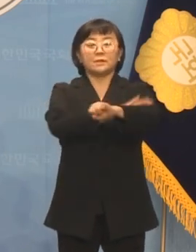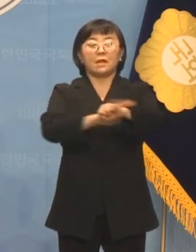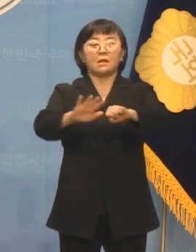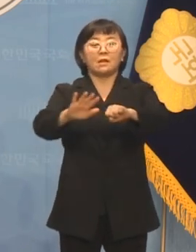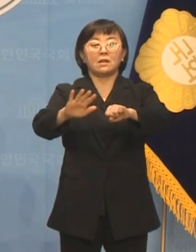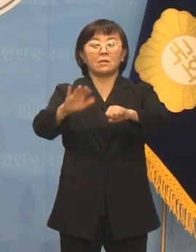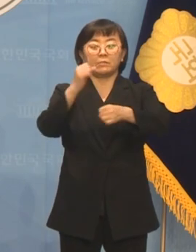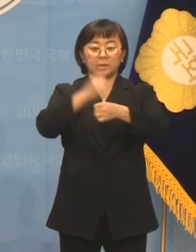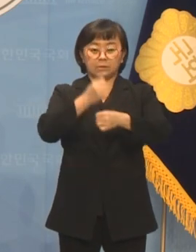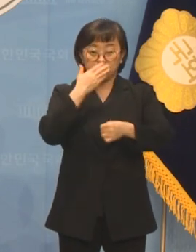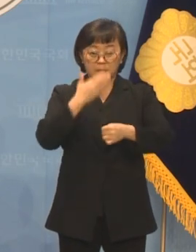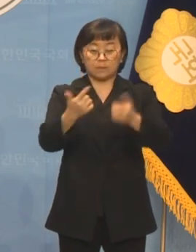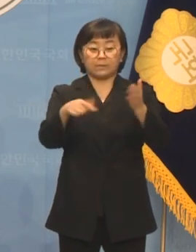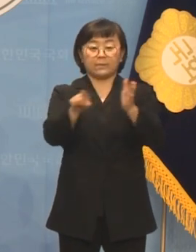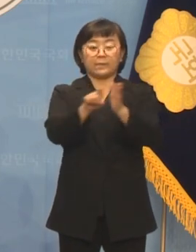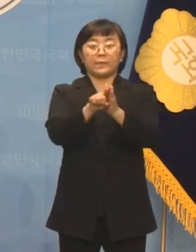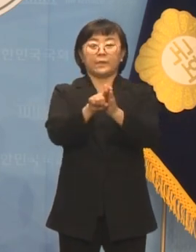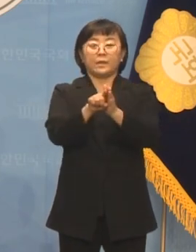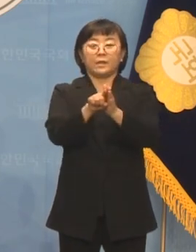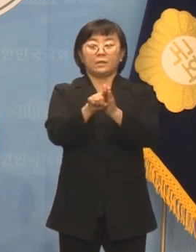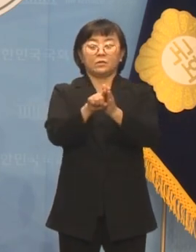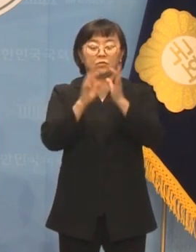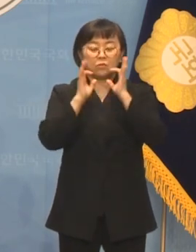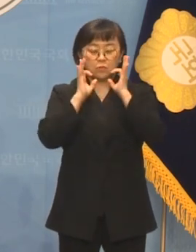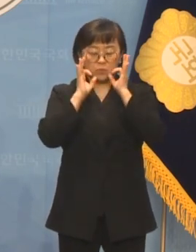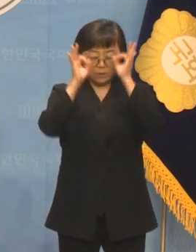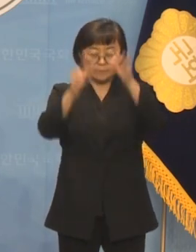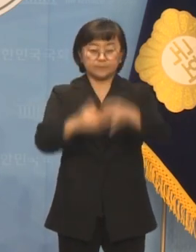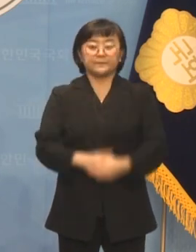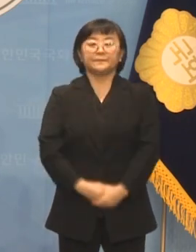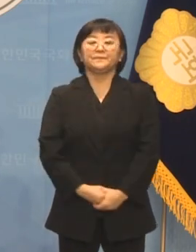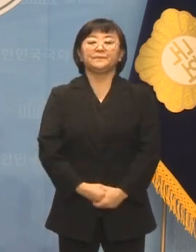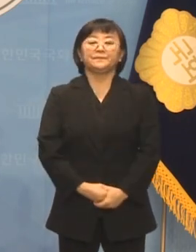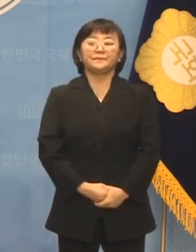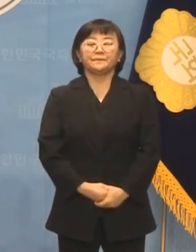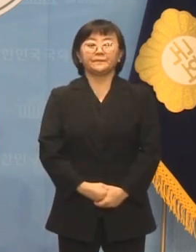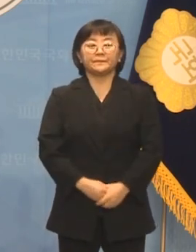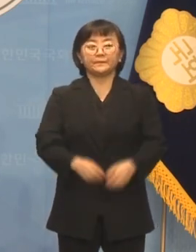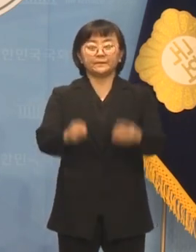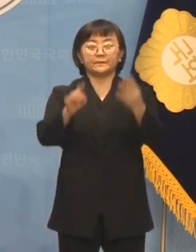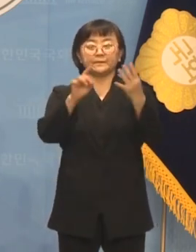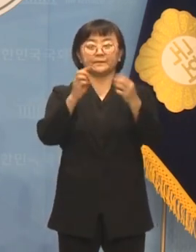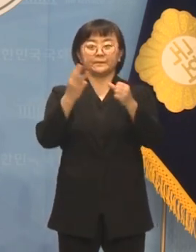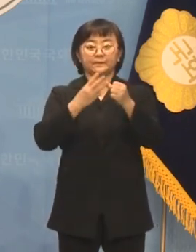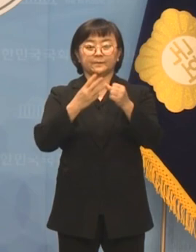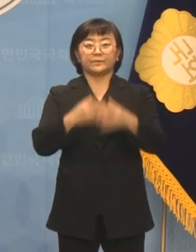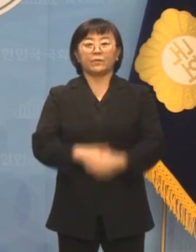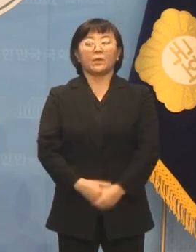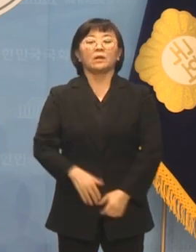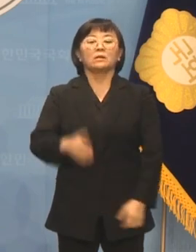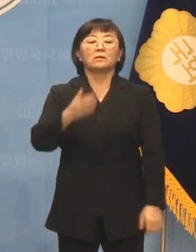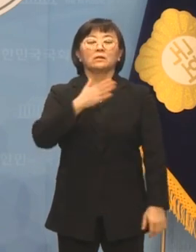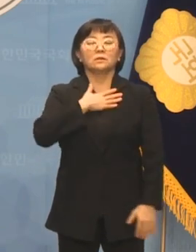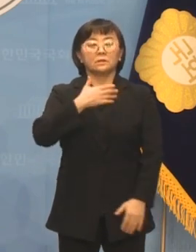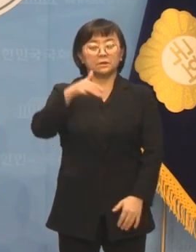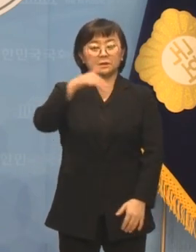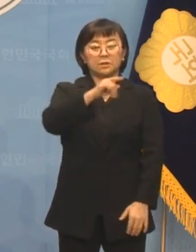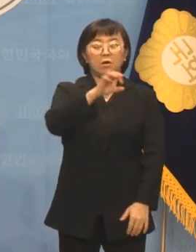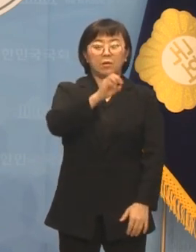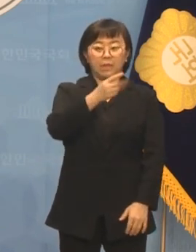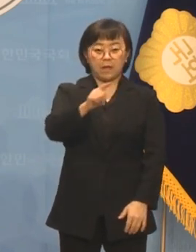구축될 수 있도록 최선을 다하겠습니다. 셋째, 저는 청라